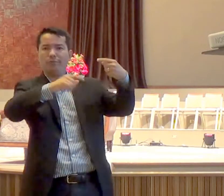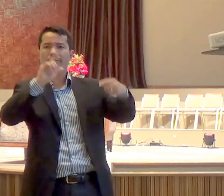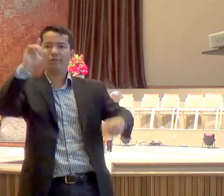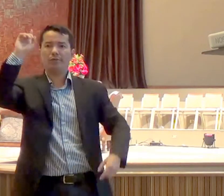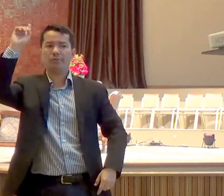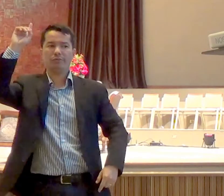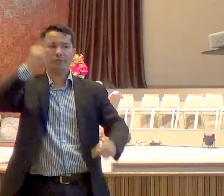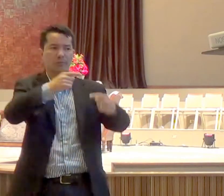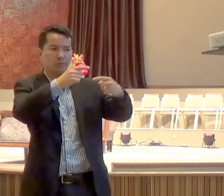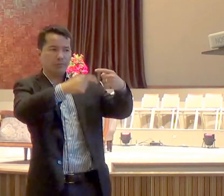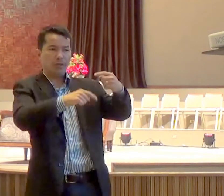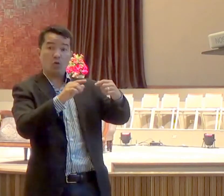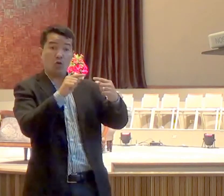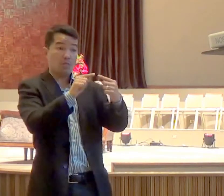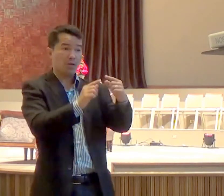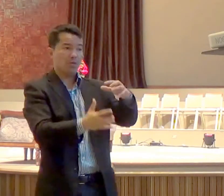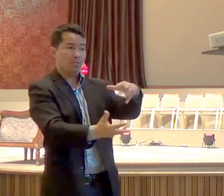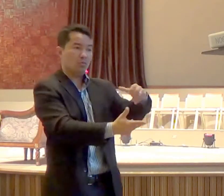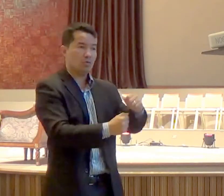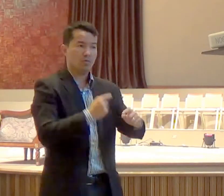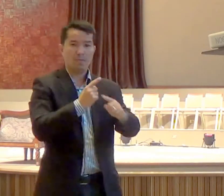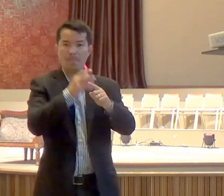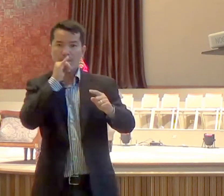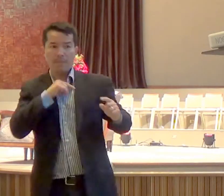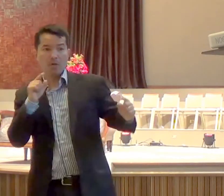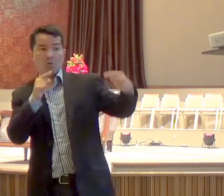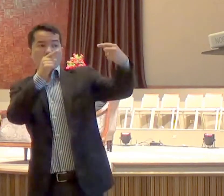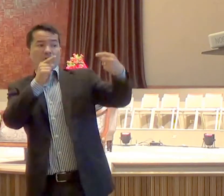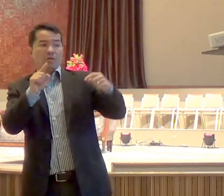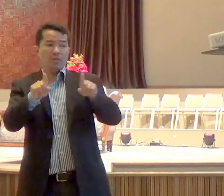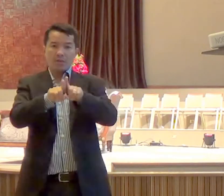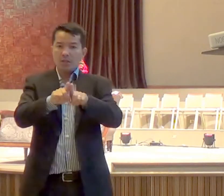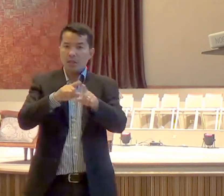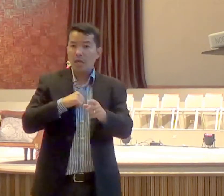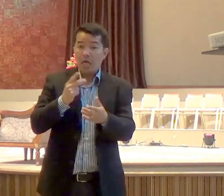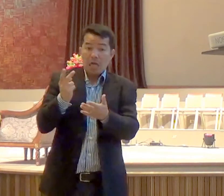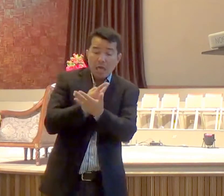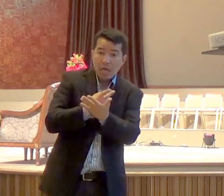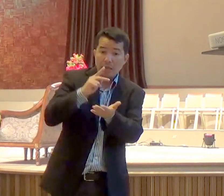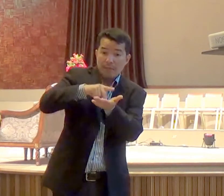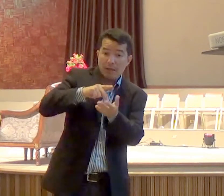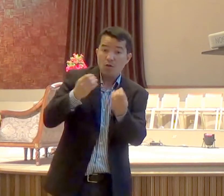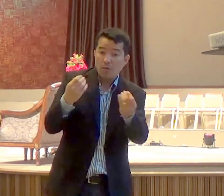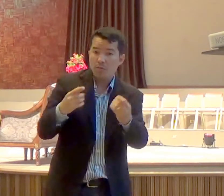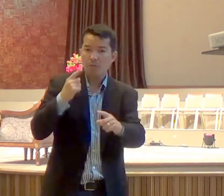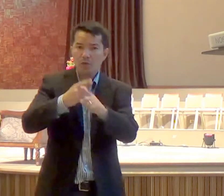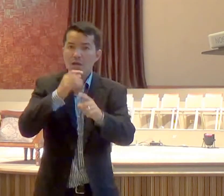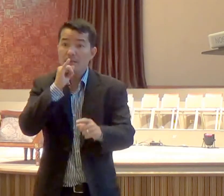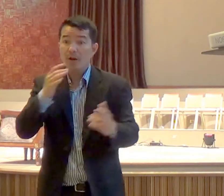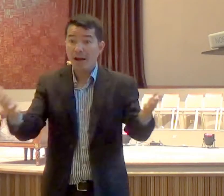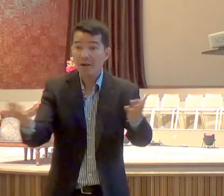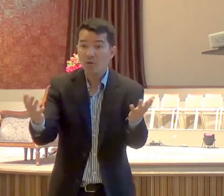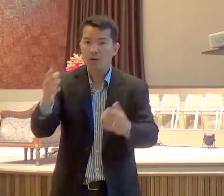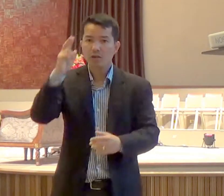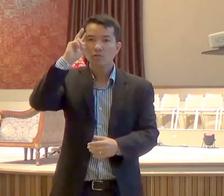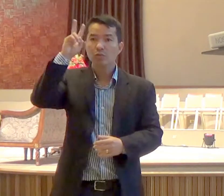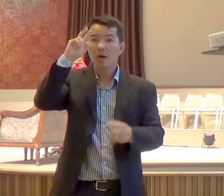o contrário, também é verdadeiro, nós estamos vivendo, um período, da história, da igreja evangélica, no Brasil,